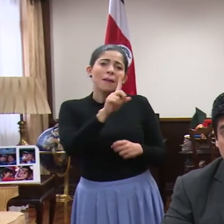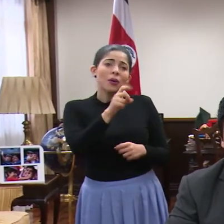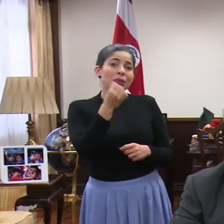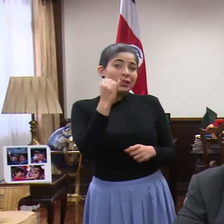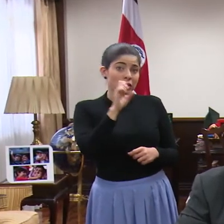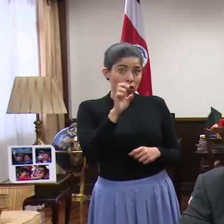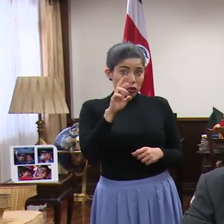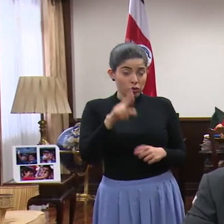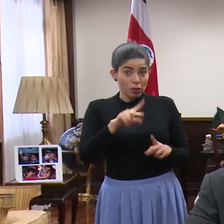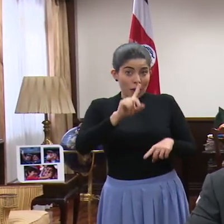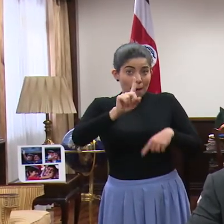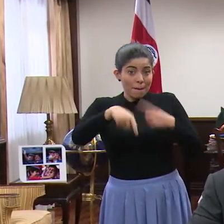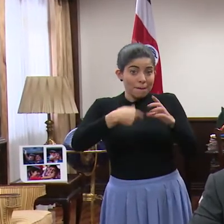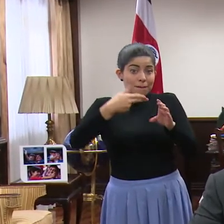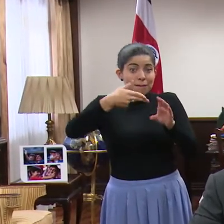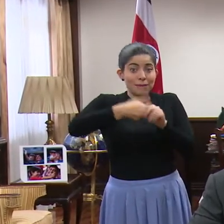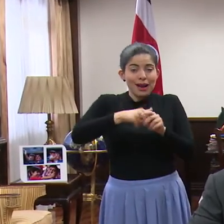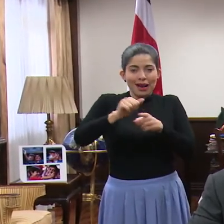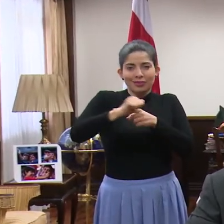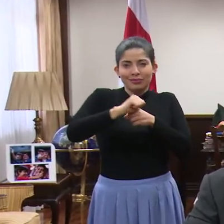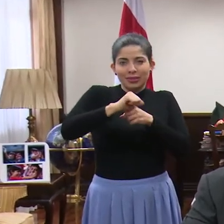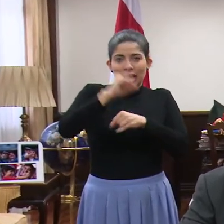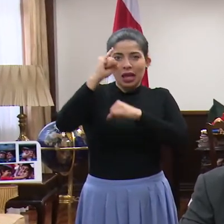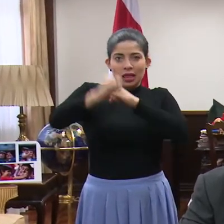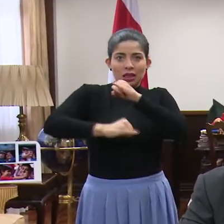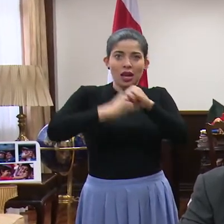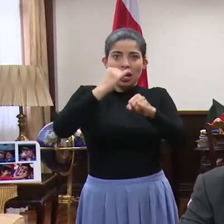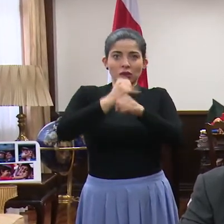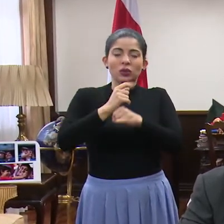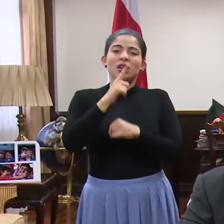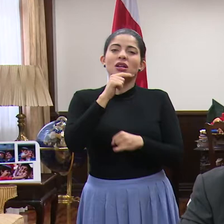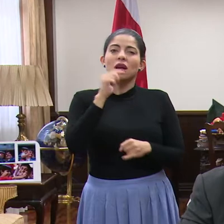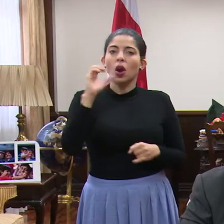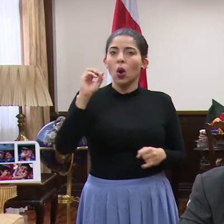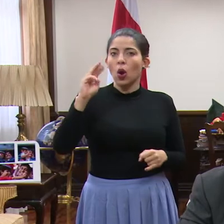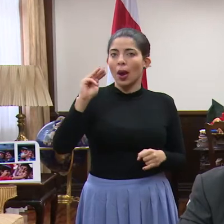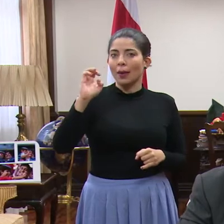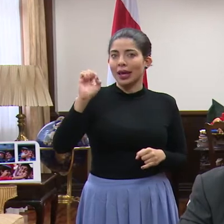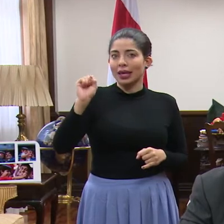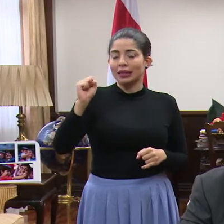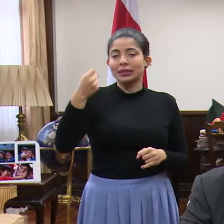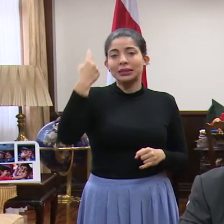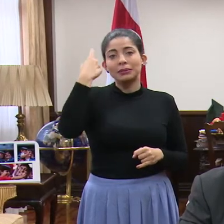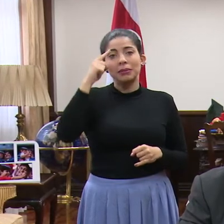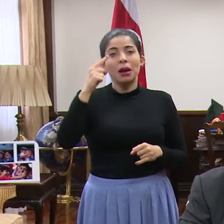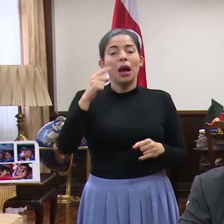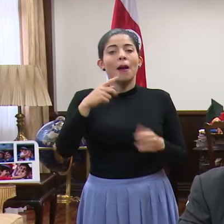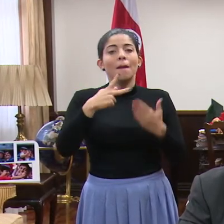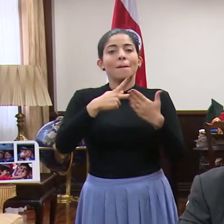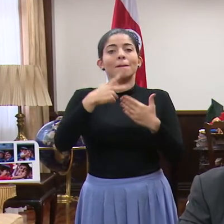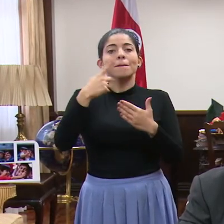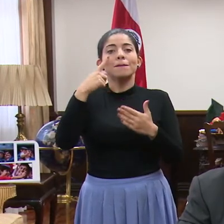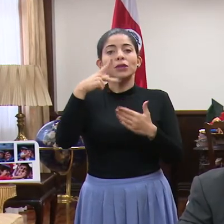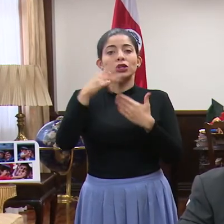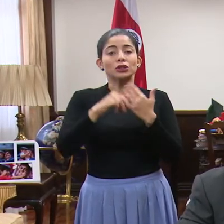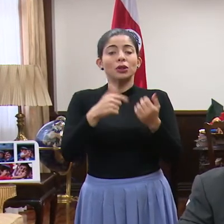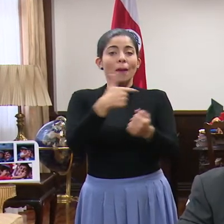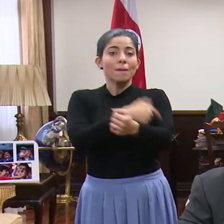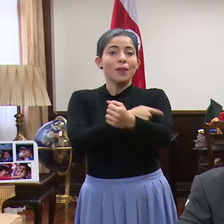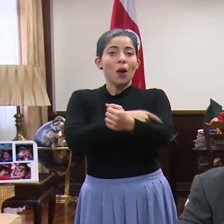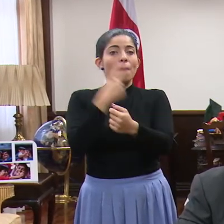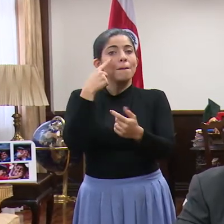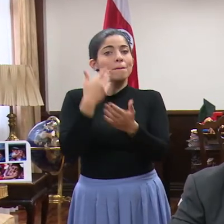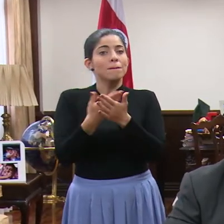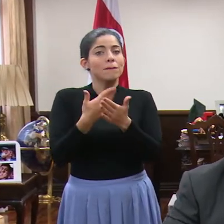Costa Rica se va a unir al ensayo internacional lanzado por la ONS para aprobar los proyectos de vacuna que ya salieron.